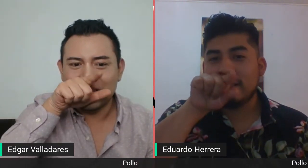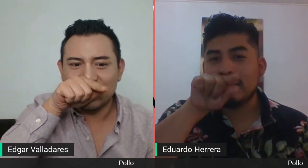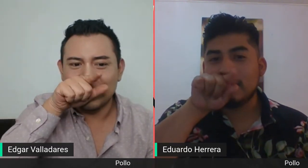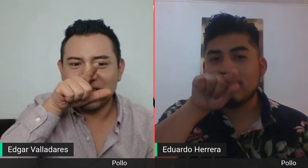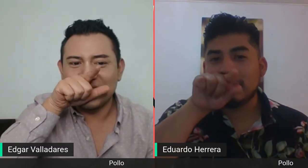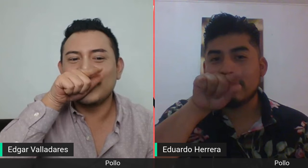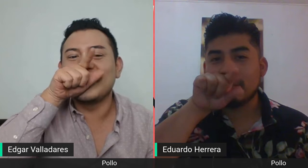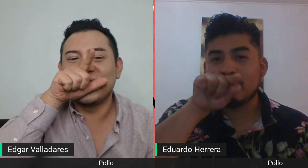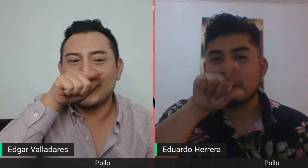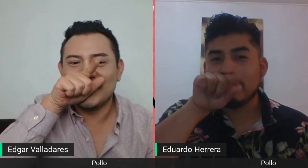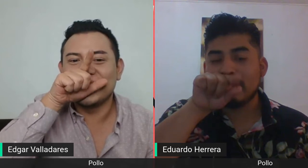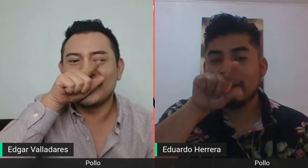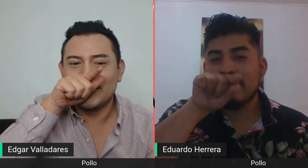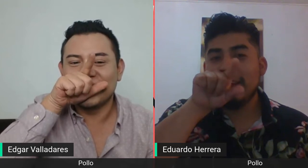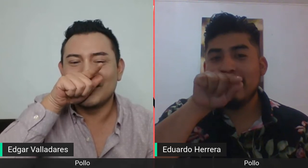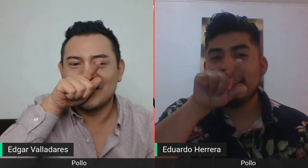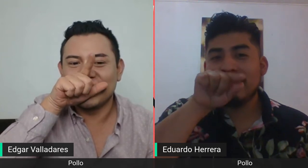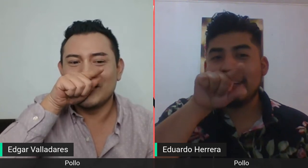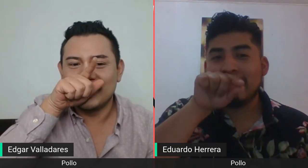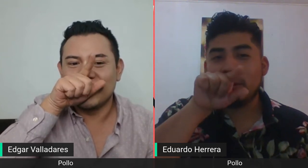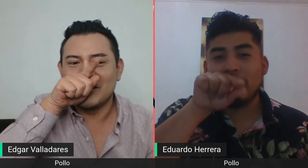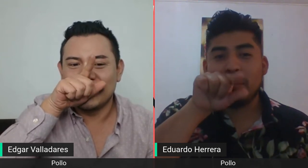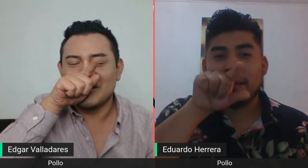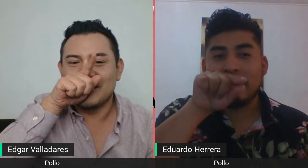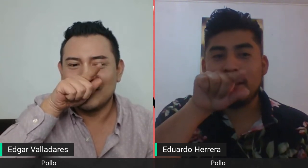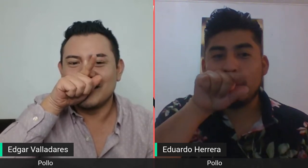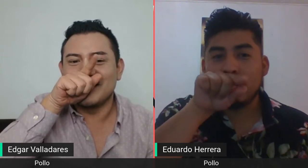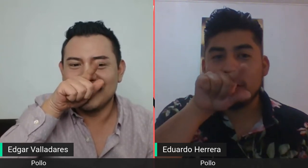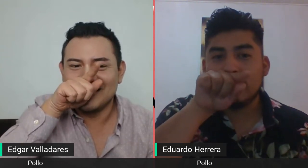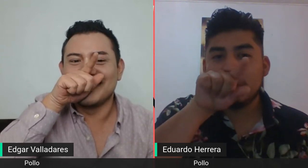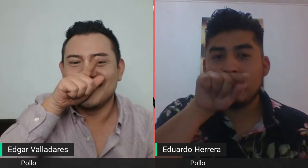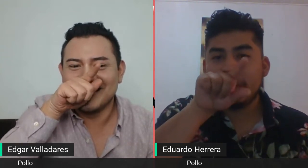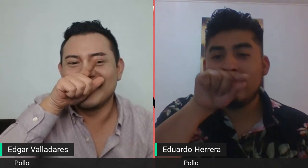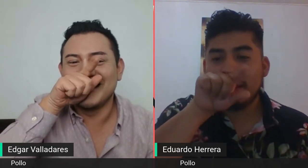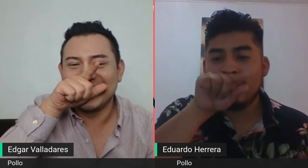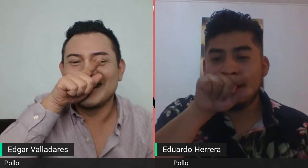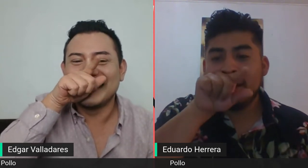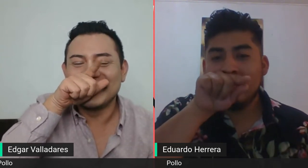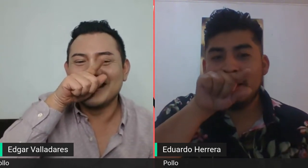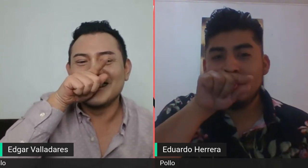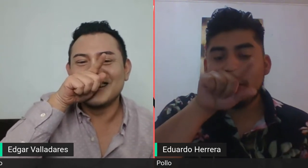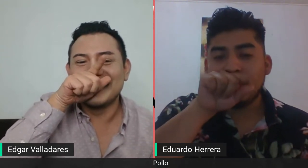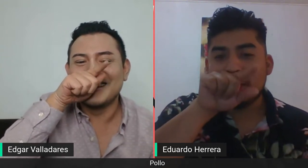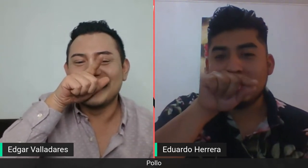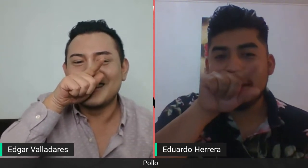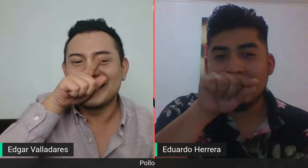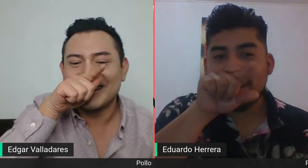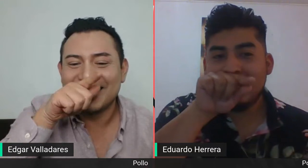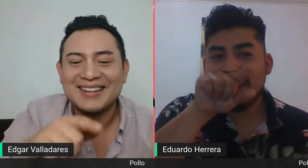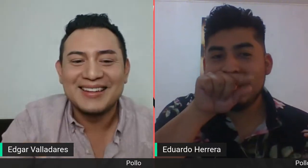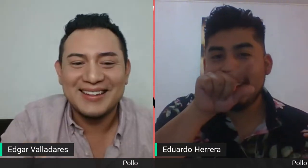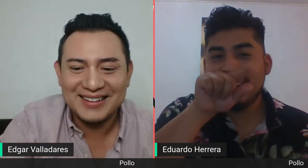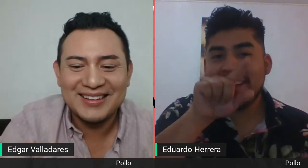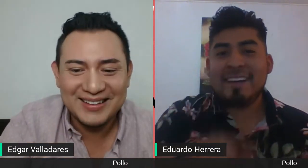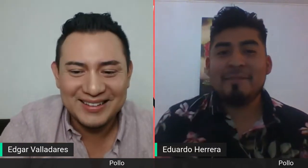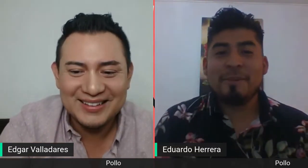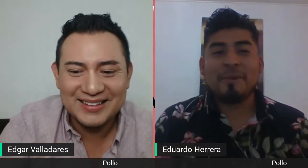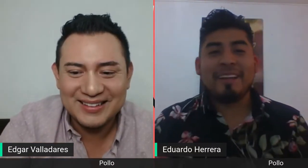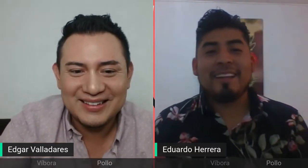hacemos este movimiento. ¿Sale? Como del piquito del pollo. Pollo. Muy bien.